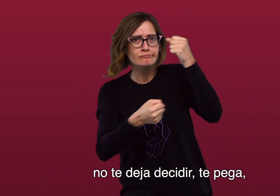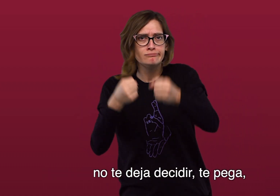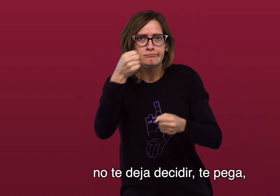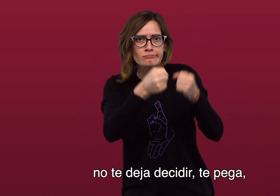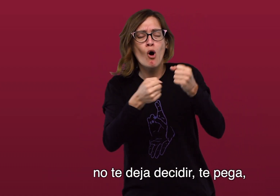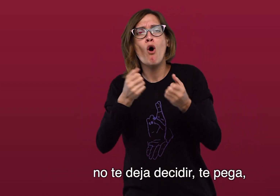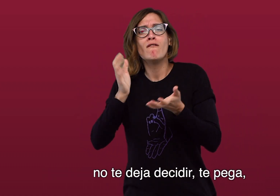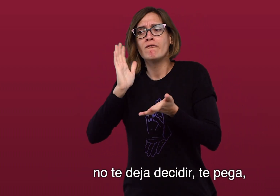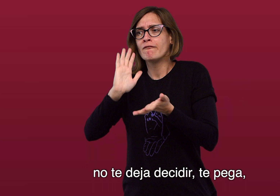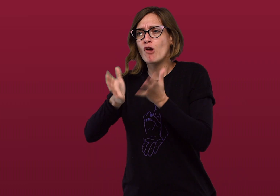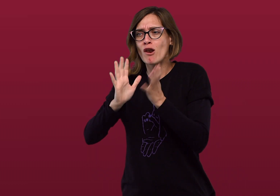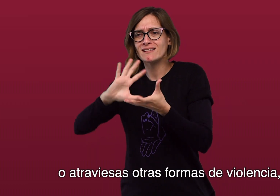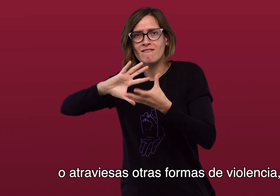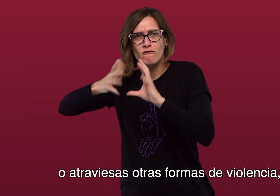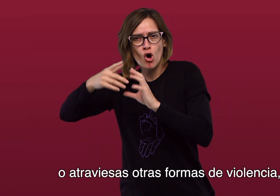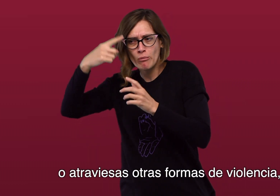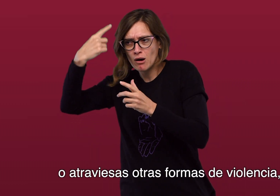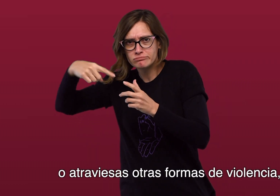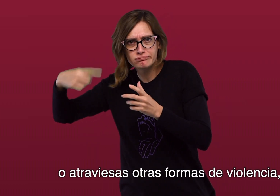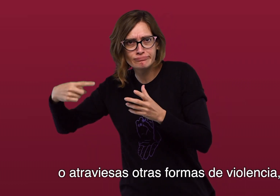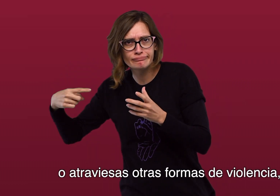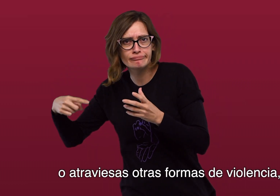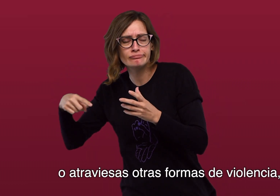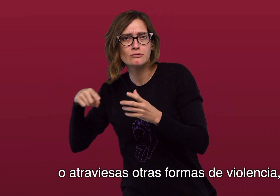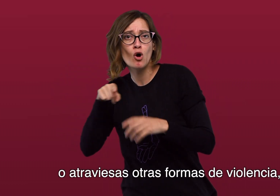o atraviesas otras formas de violencia